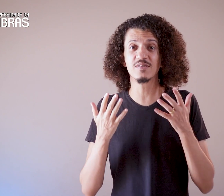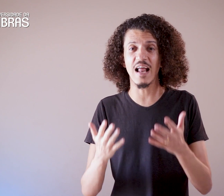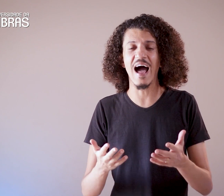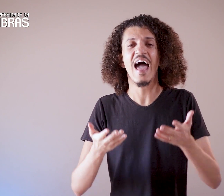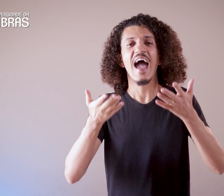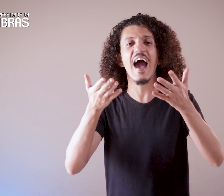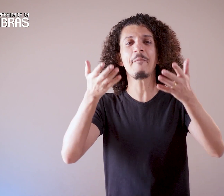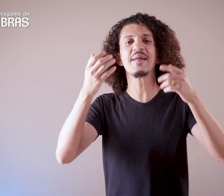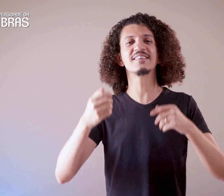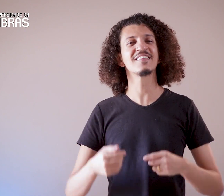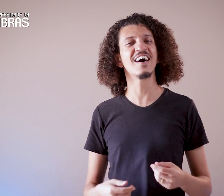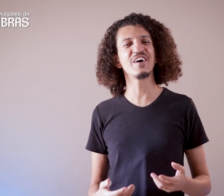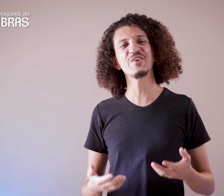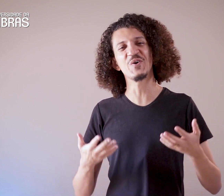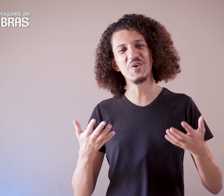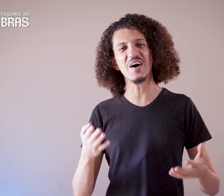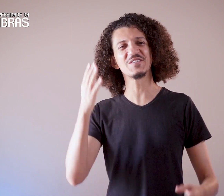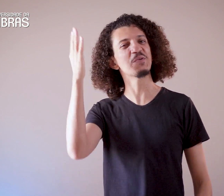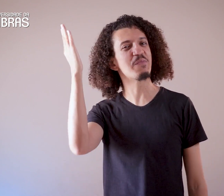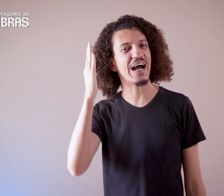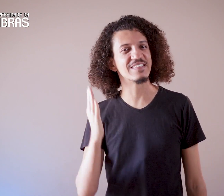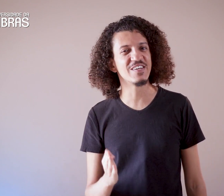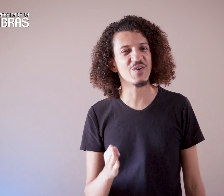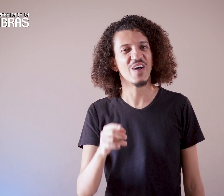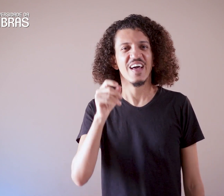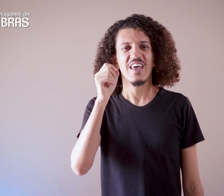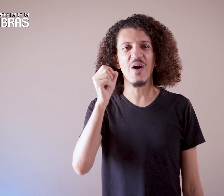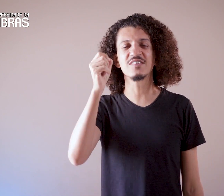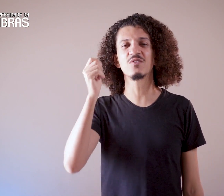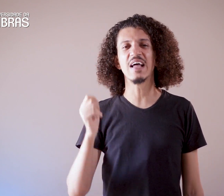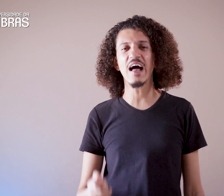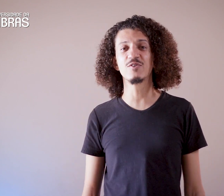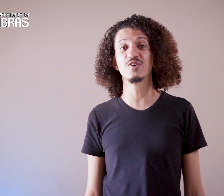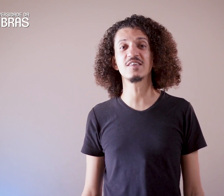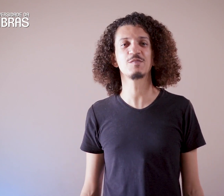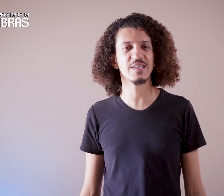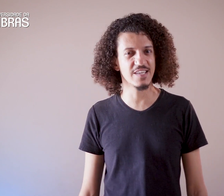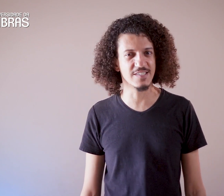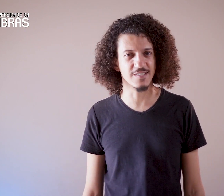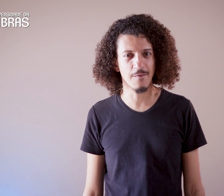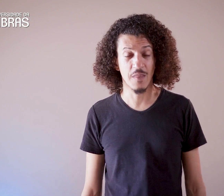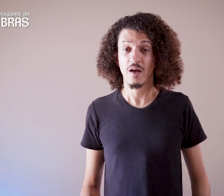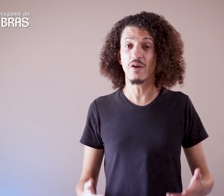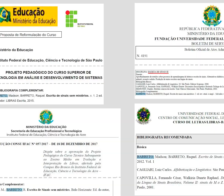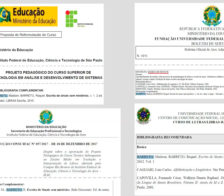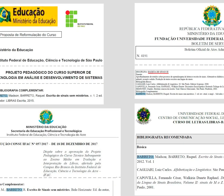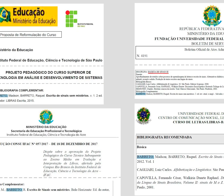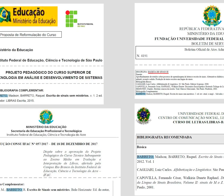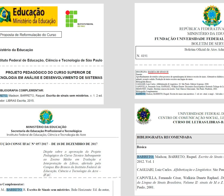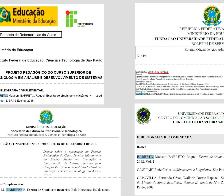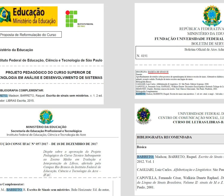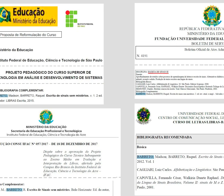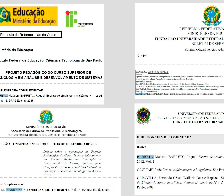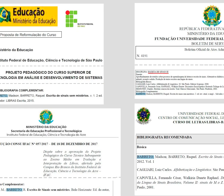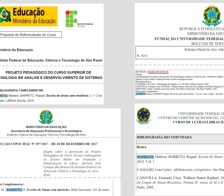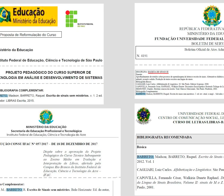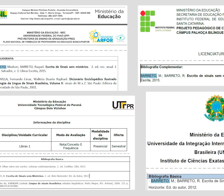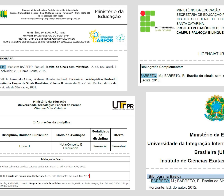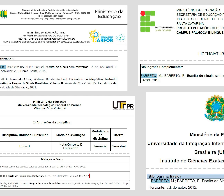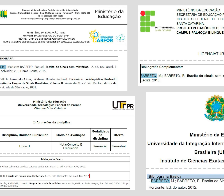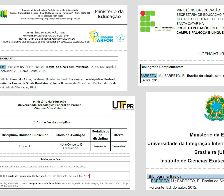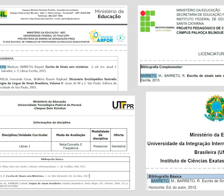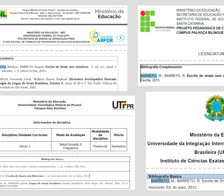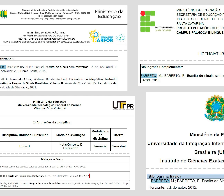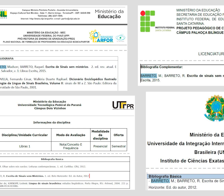estávamos lá, representando o nosso Brasil e o resultado de nossas pesquisas. Nosso livro acabou se